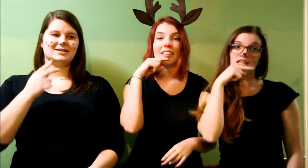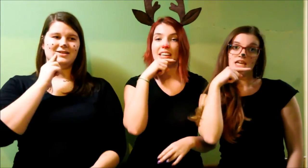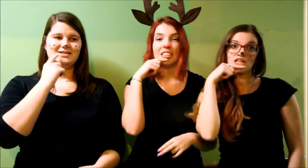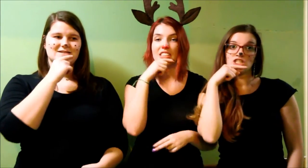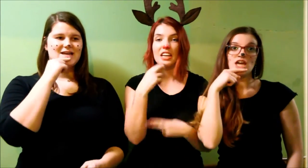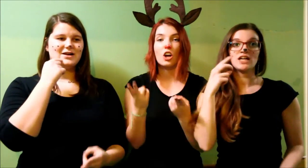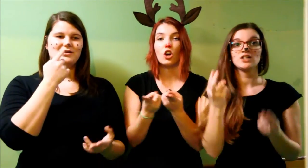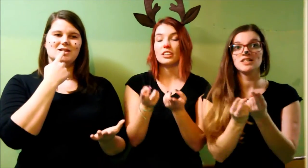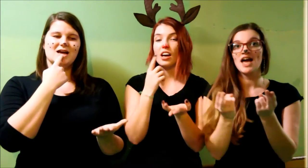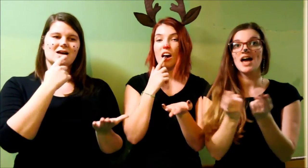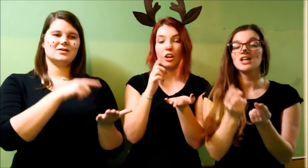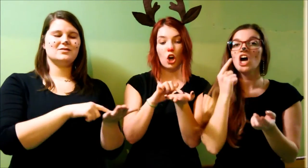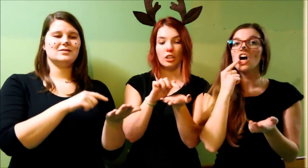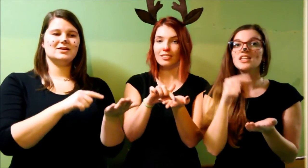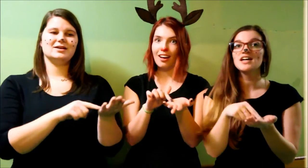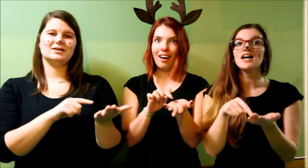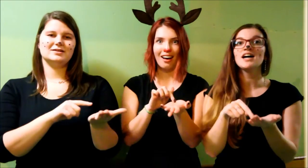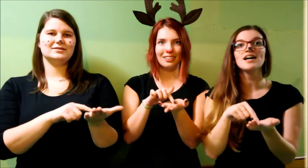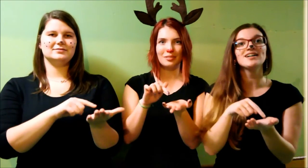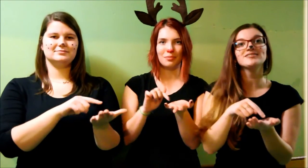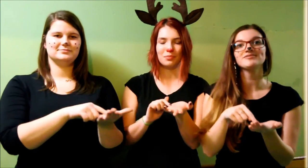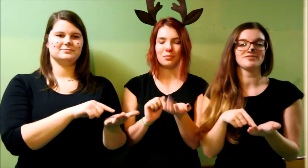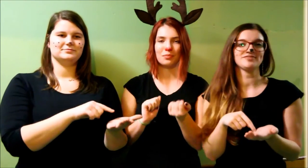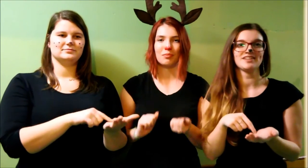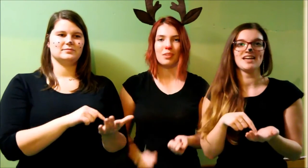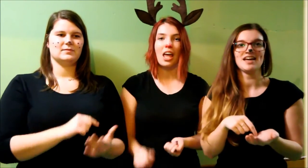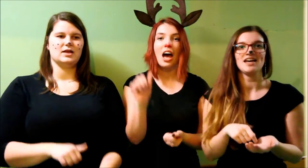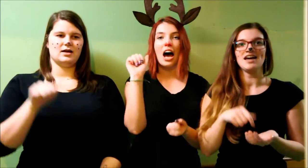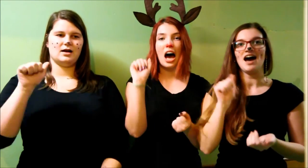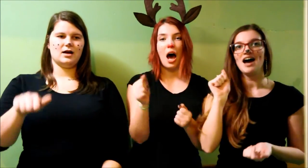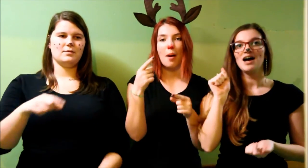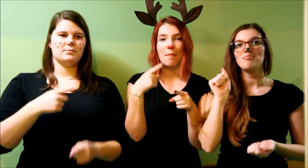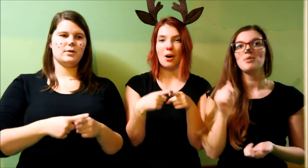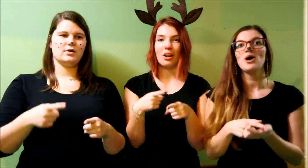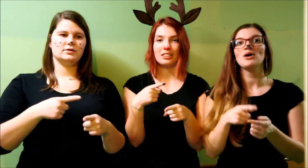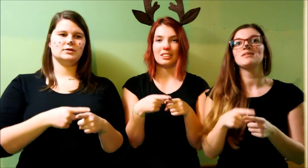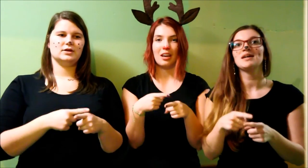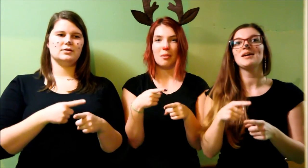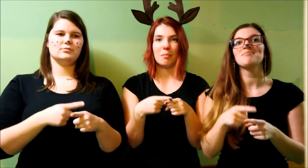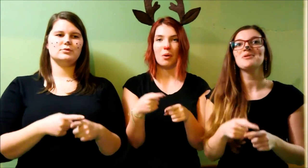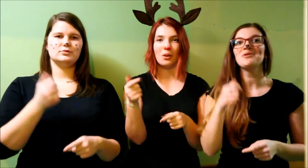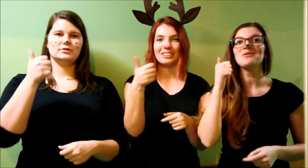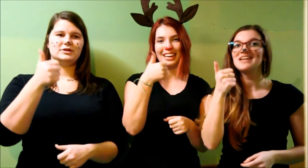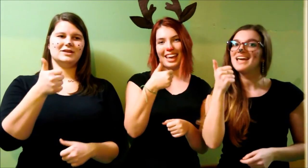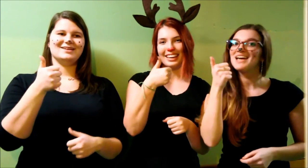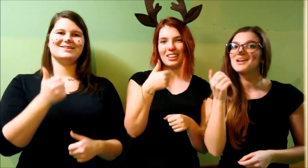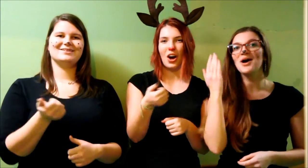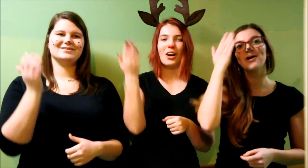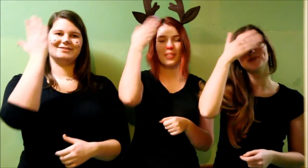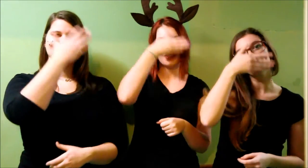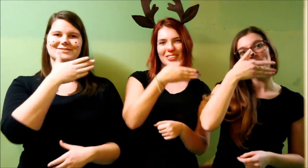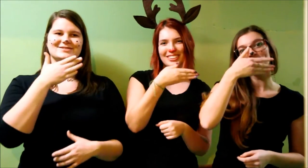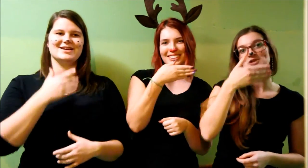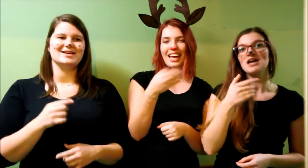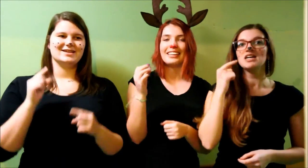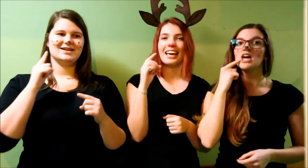Deč je kot jagoda, a potem v neko noč je